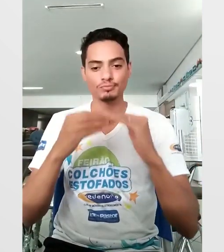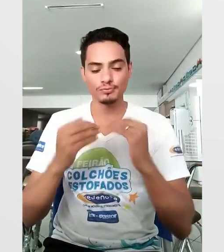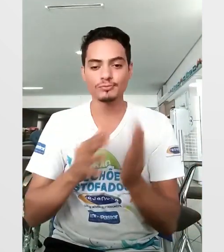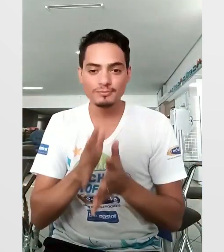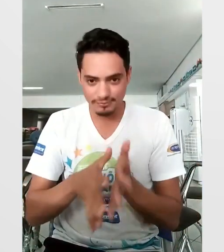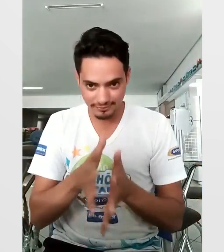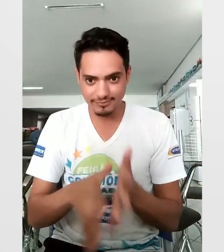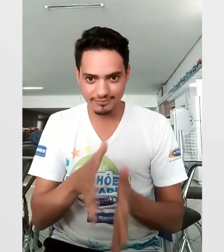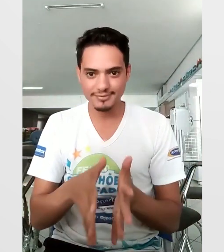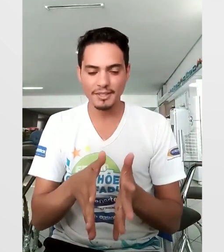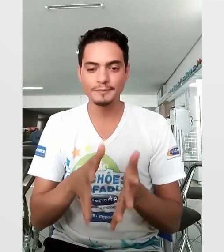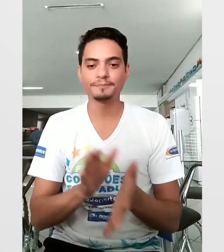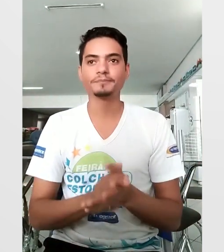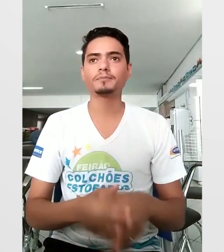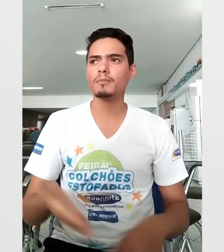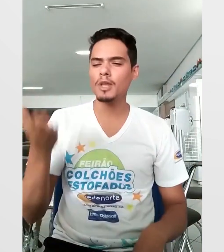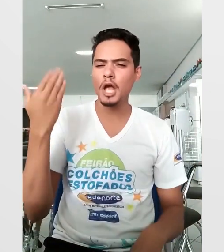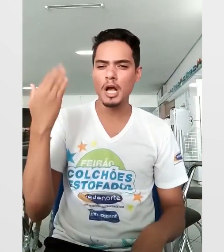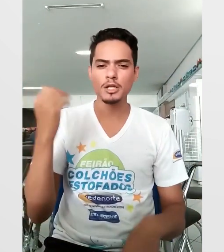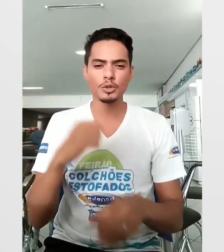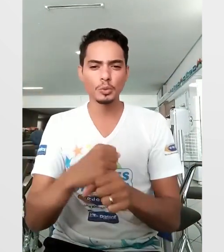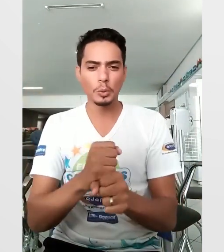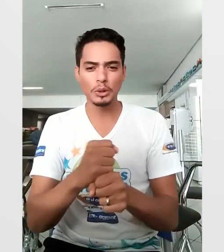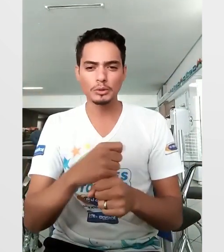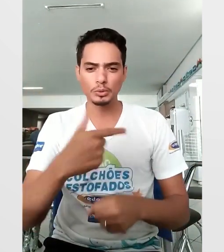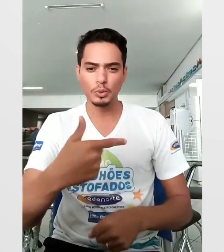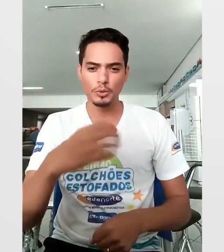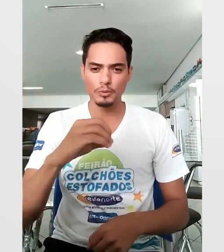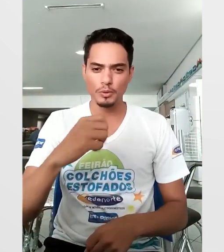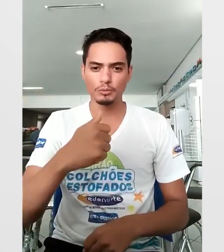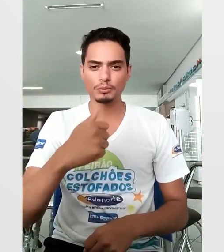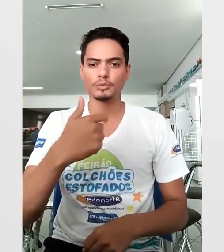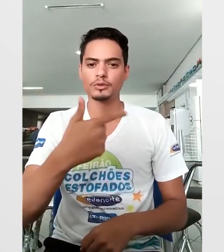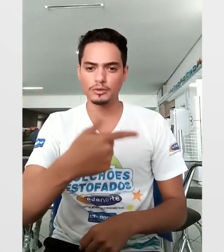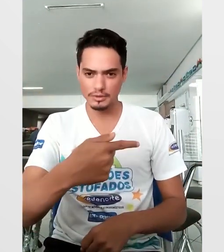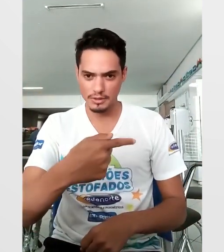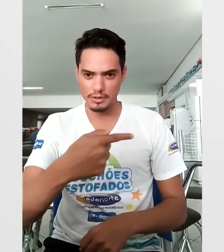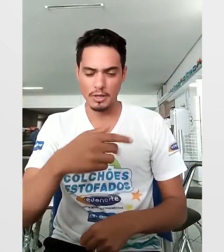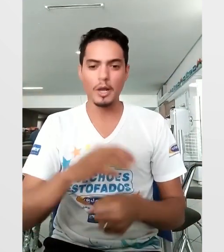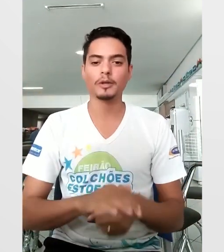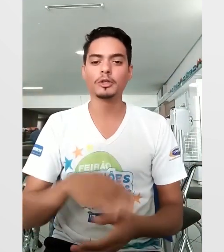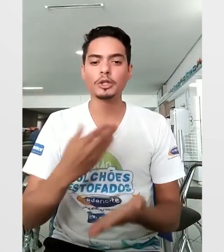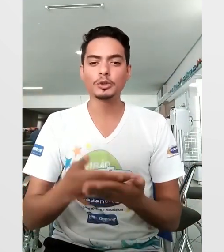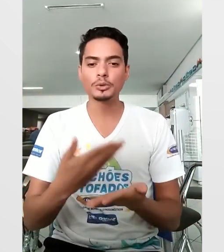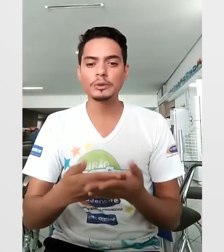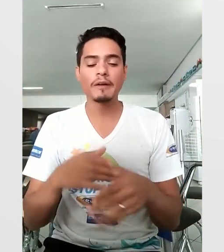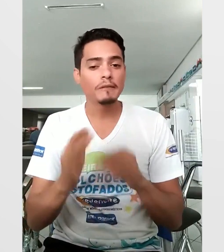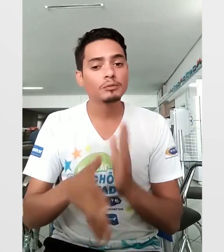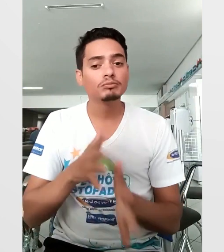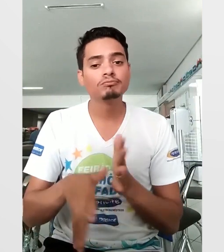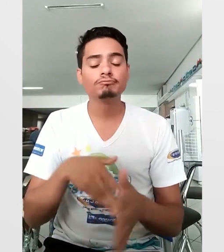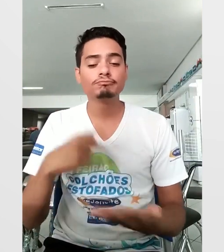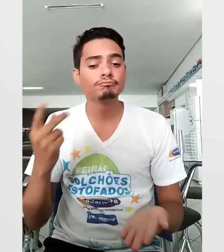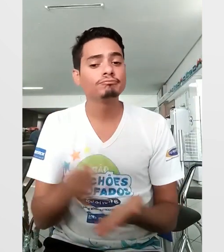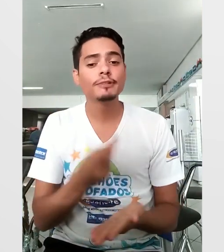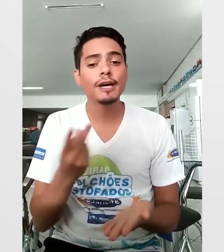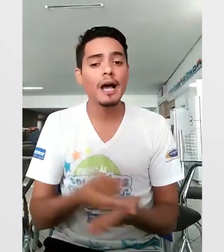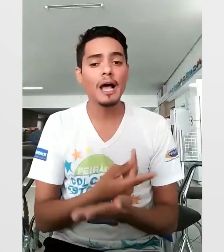Agora eu quero compartilhar a respeito do meu desenvolvimento com a Libras. Aconteceu que no ano de 2017, eu